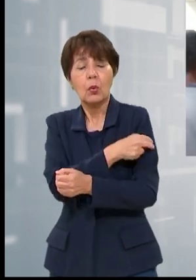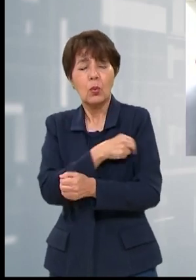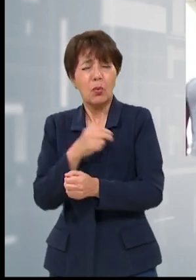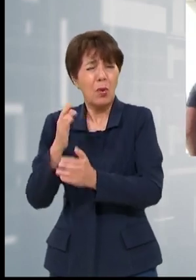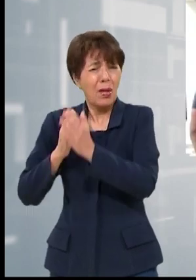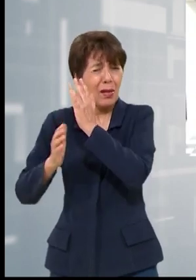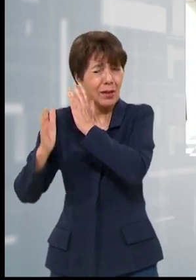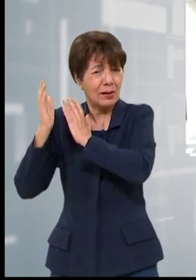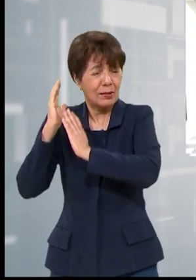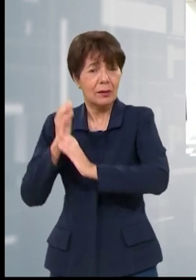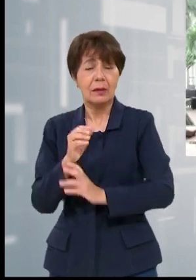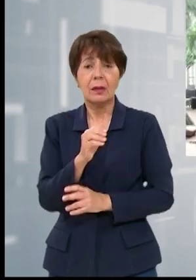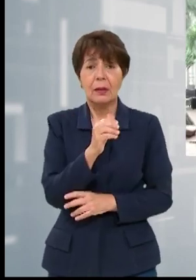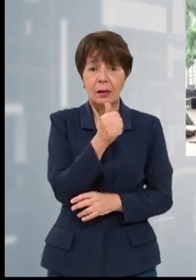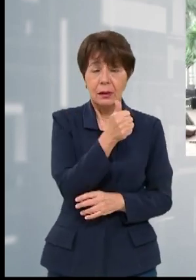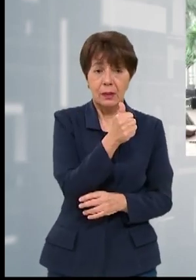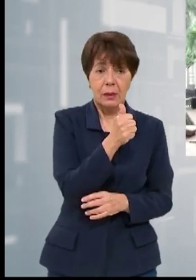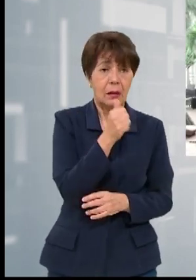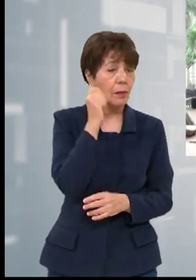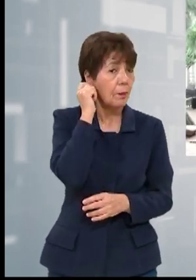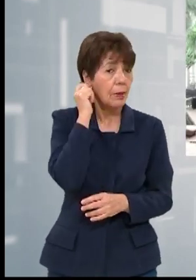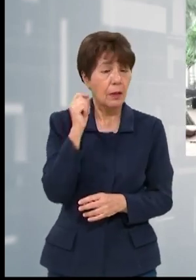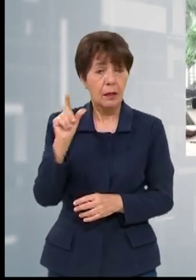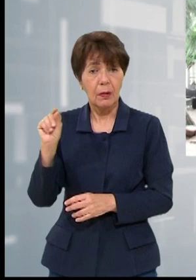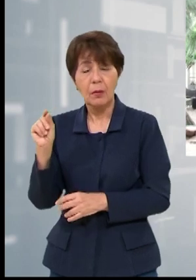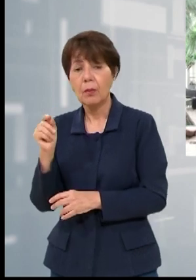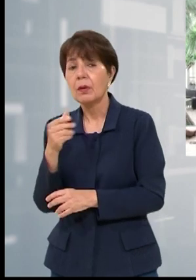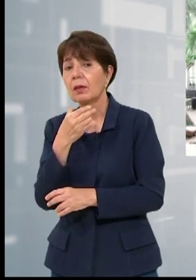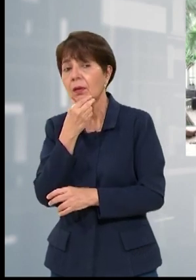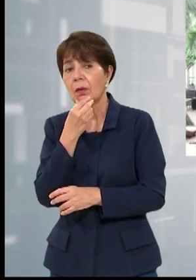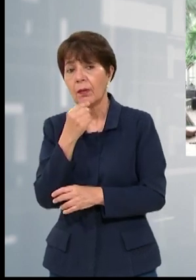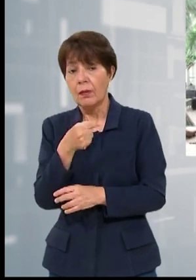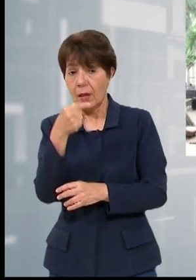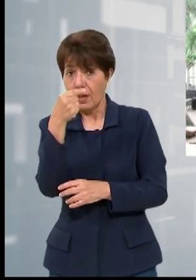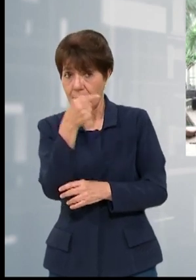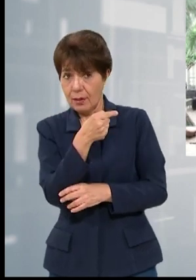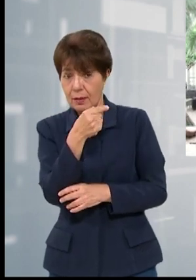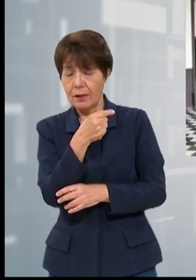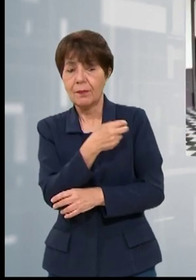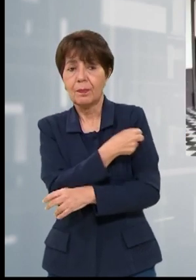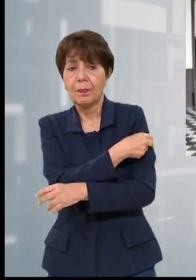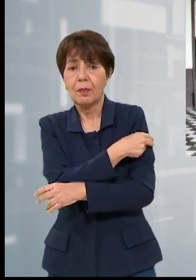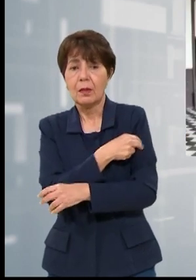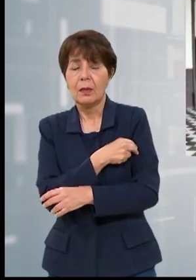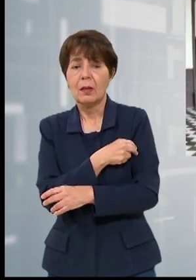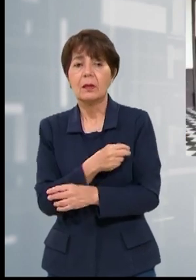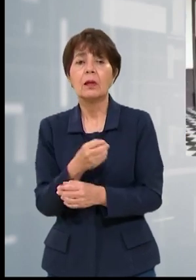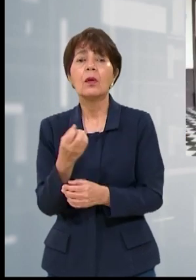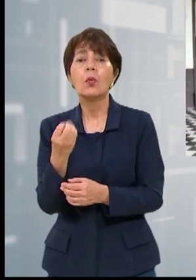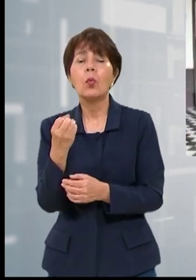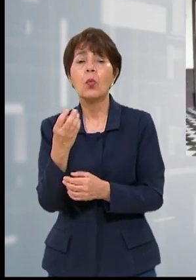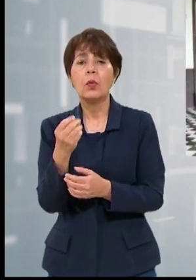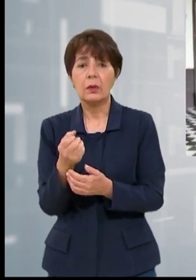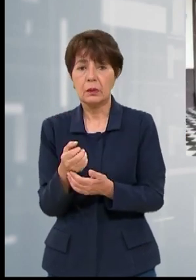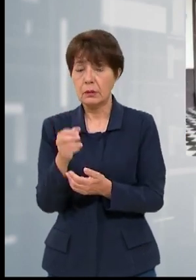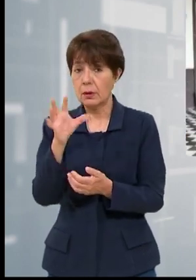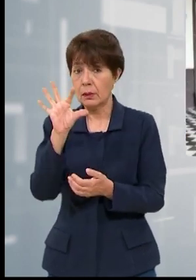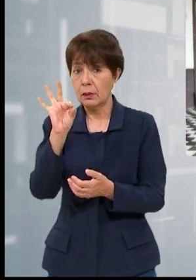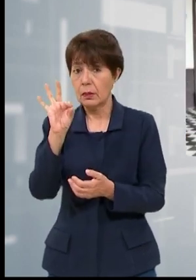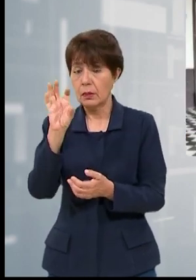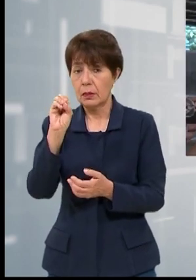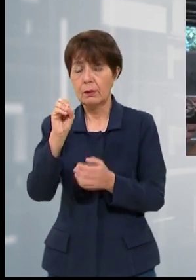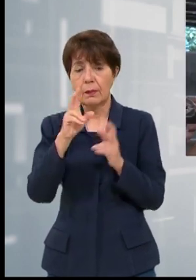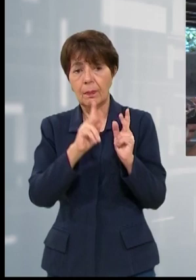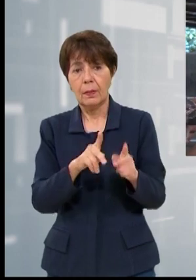espacios para varones y 10 para mujeres en la zona del albergue del centro asistencial, el cual tiene capacidad para alrededor de 90